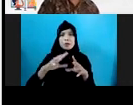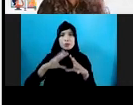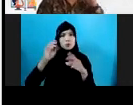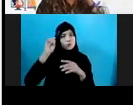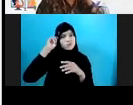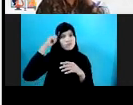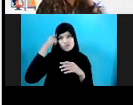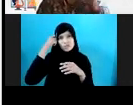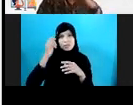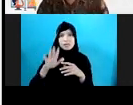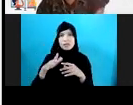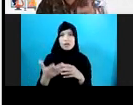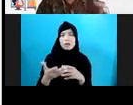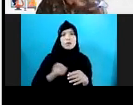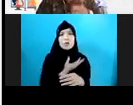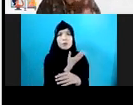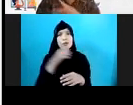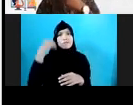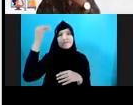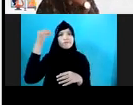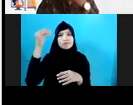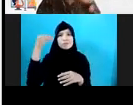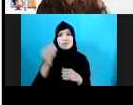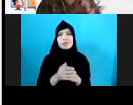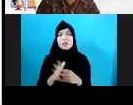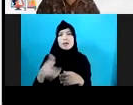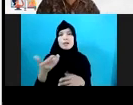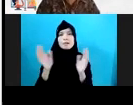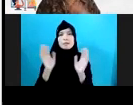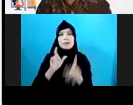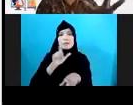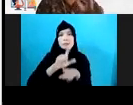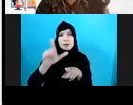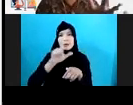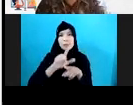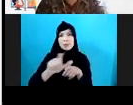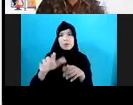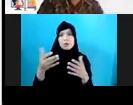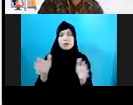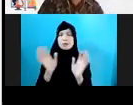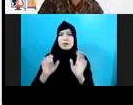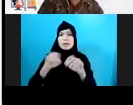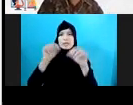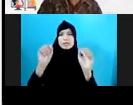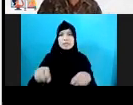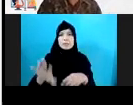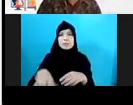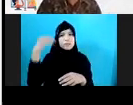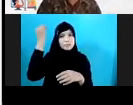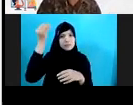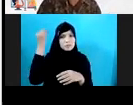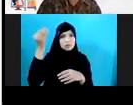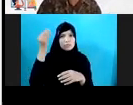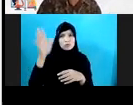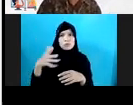pelaporan yang tidak direkspon. Jadi banyak pelaporan-pelaporan. Banyak sistem. Bingung yang mana sih sebenarnya pelaporan yang dimiliki